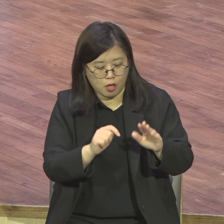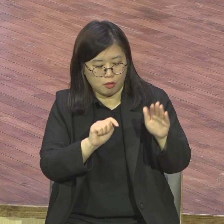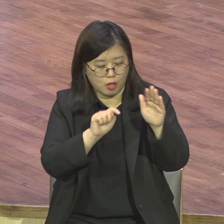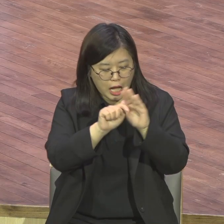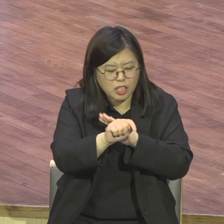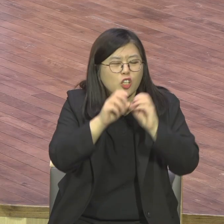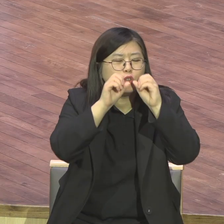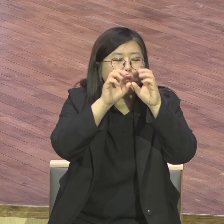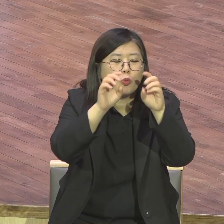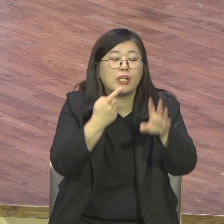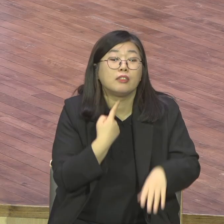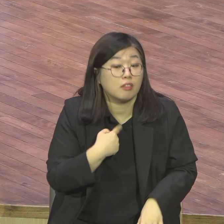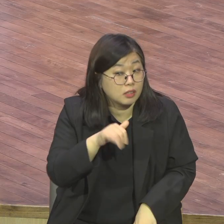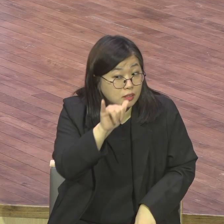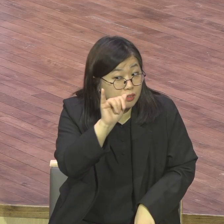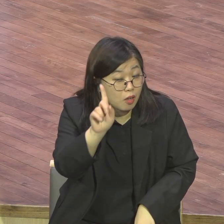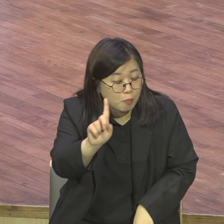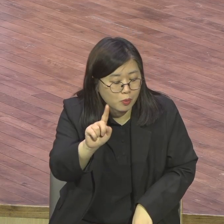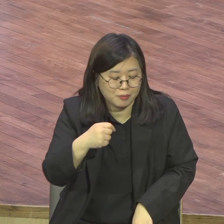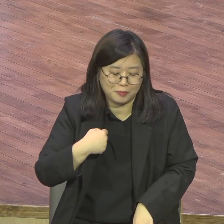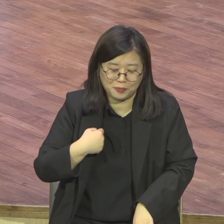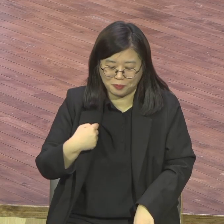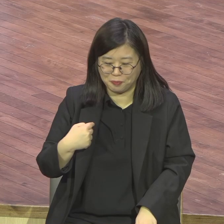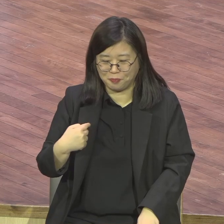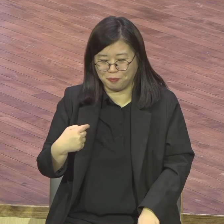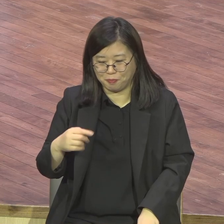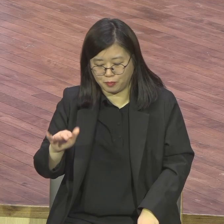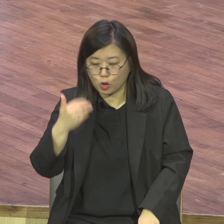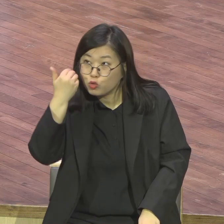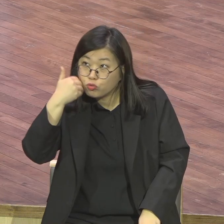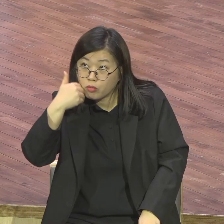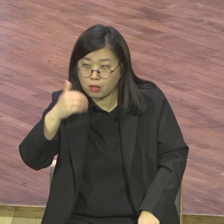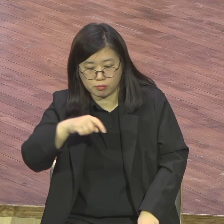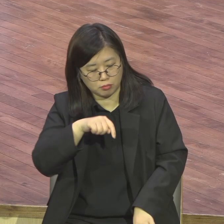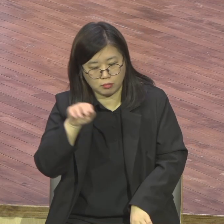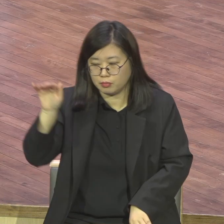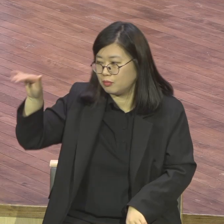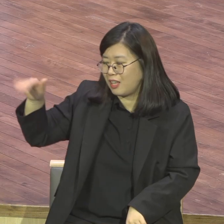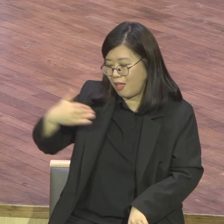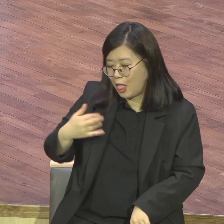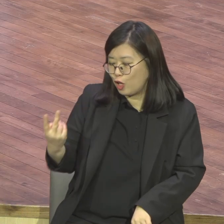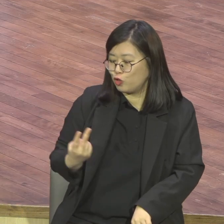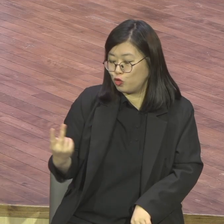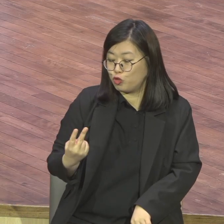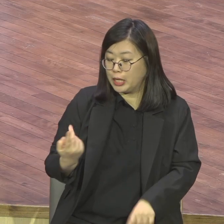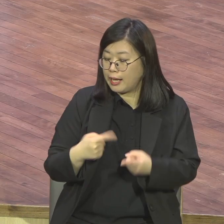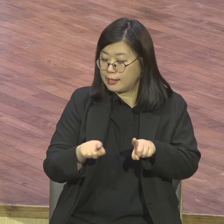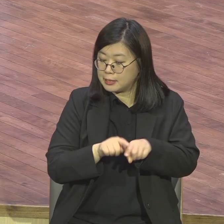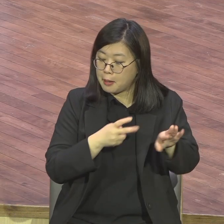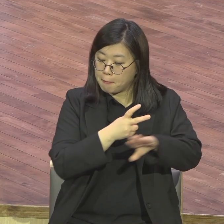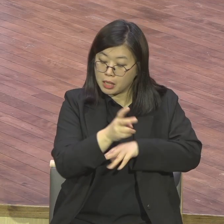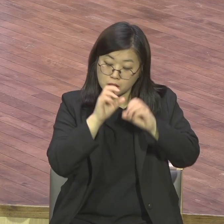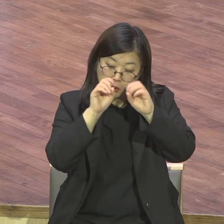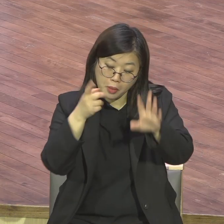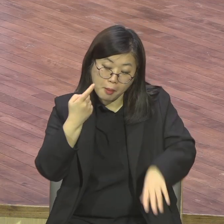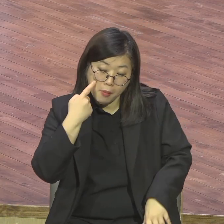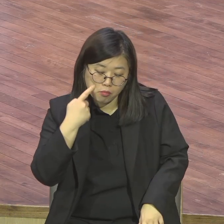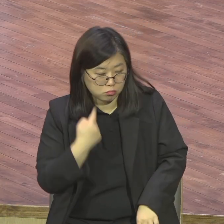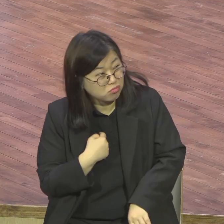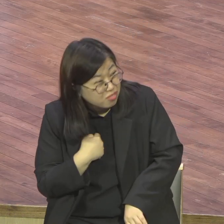그러니까 이거요 자석버스 딱 사가지고 딱 내 하는 거 보고 하시면 됩니다 그럼 가보죠 회장이 총무가 말하는데 안 갈